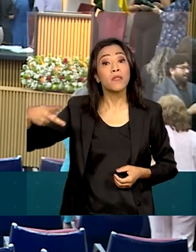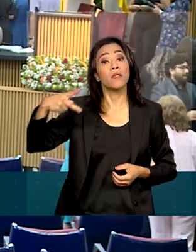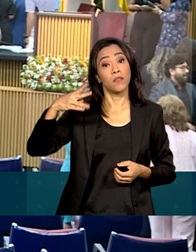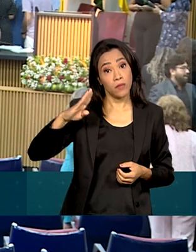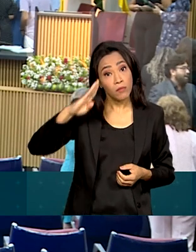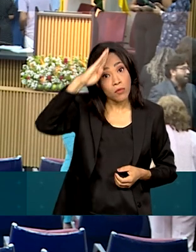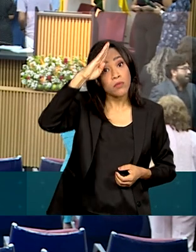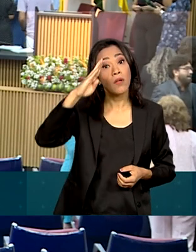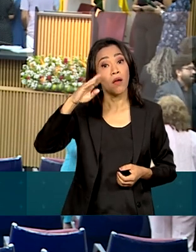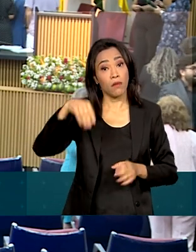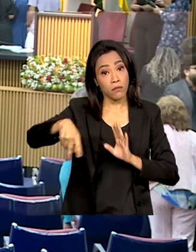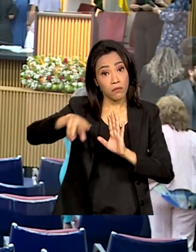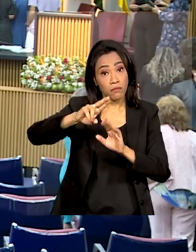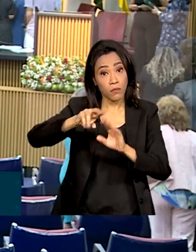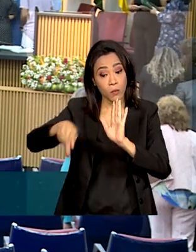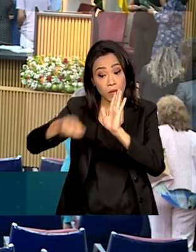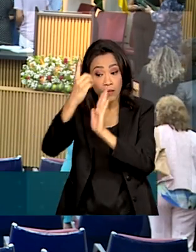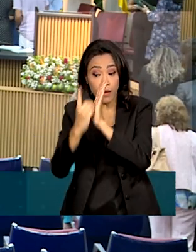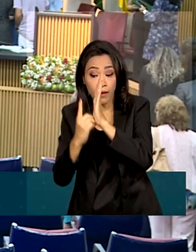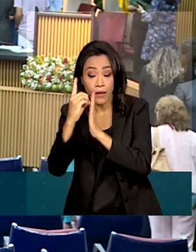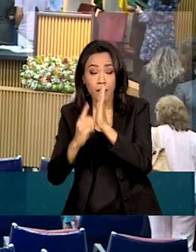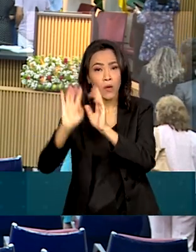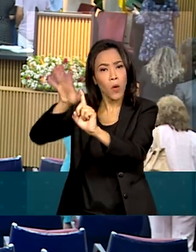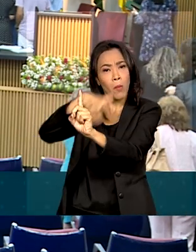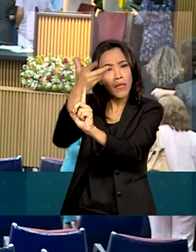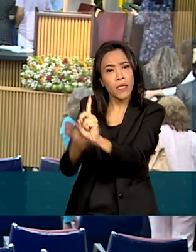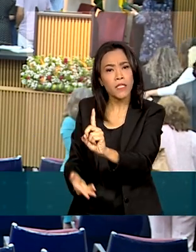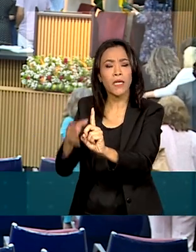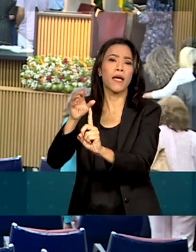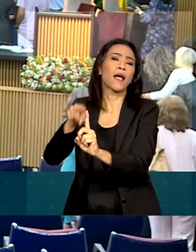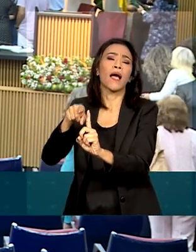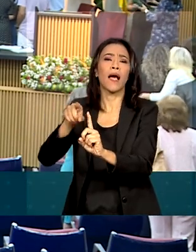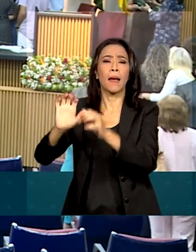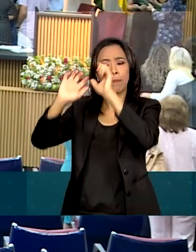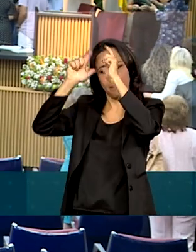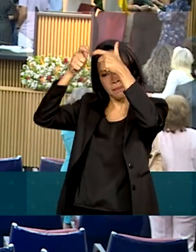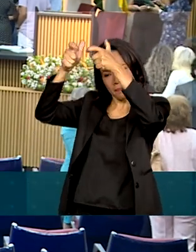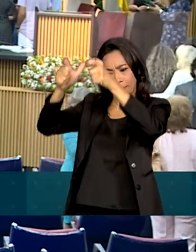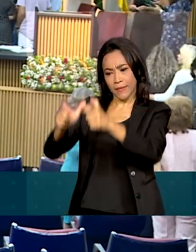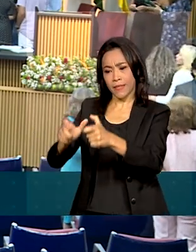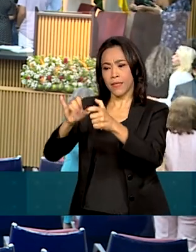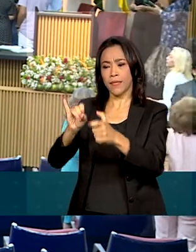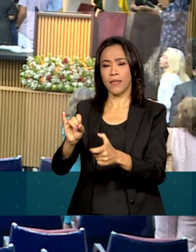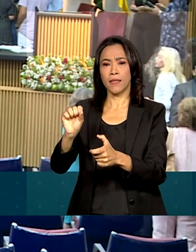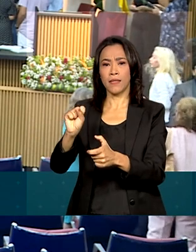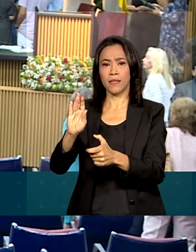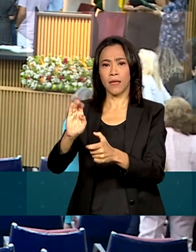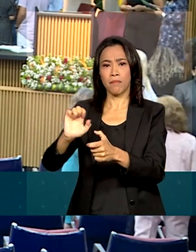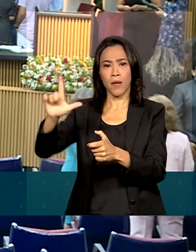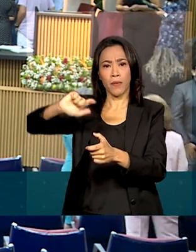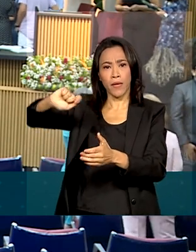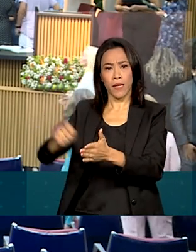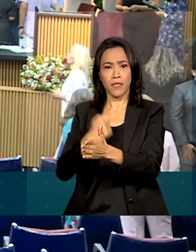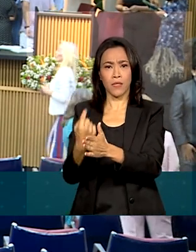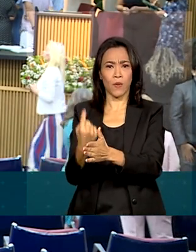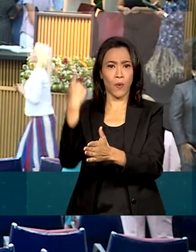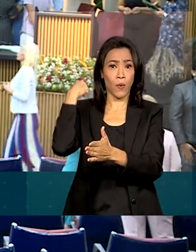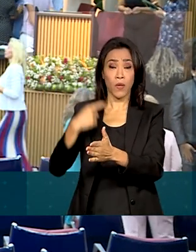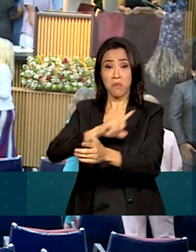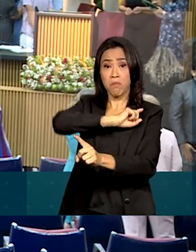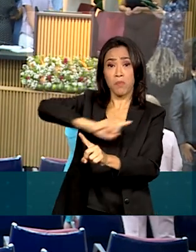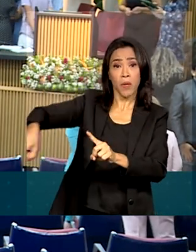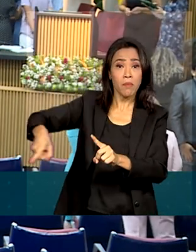decreto e homenageia a Princesa Isabel, que assinou a Lei Áurea em 1888, que proibia a